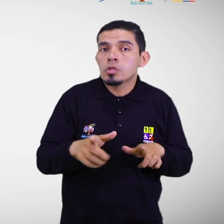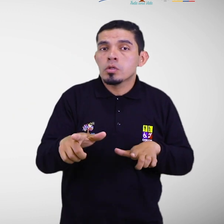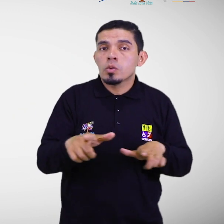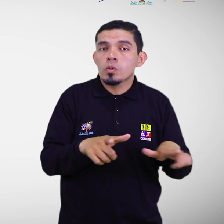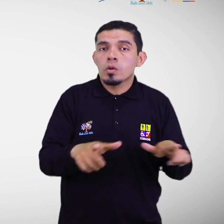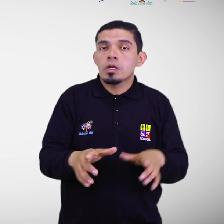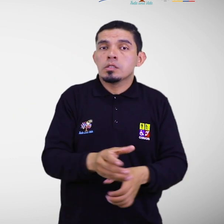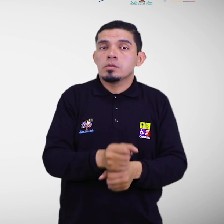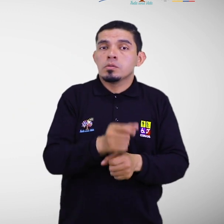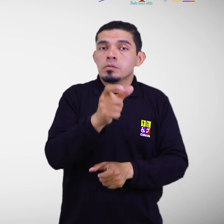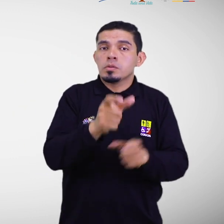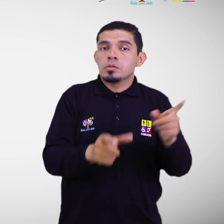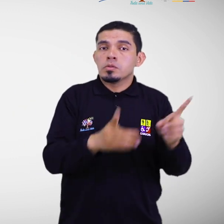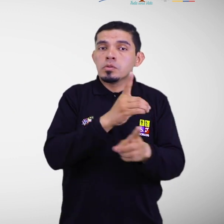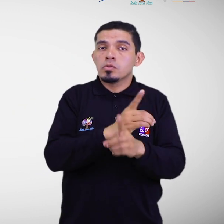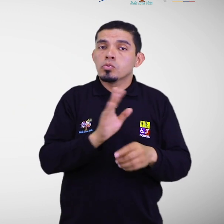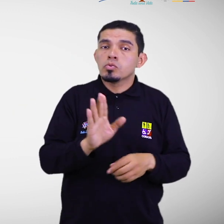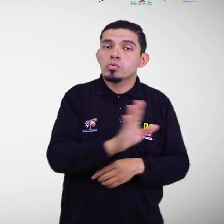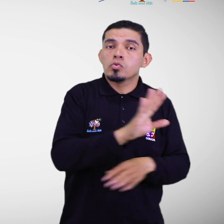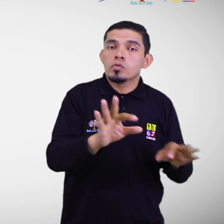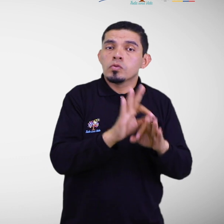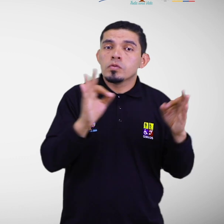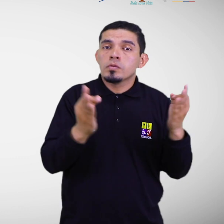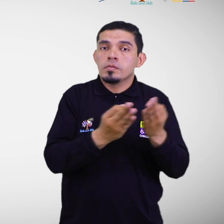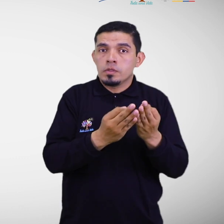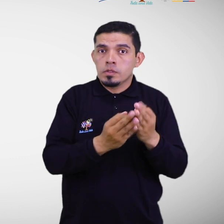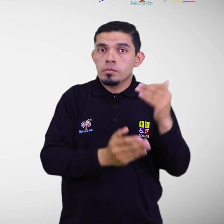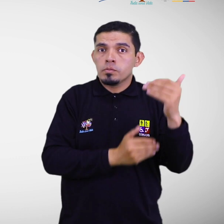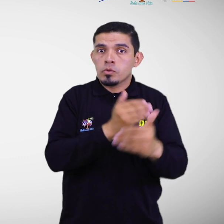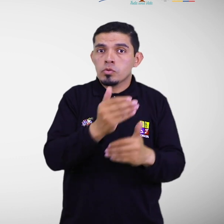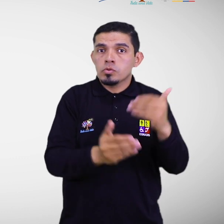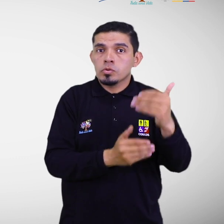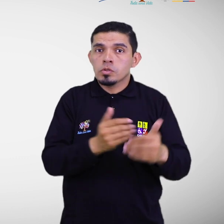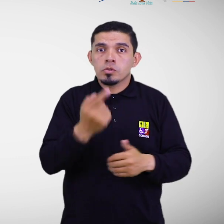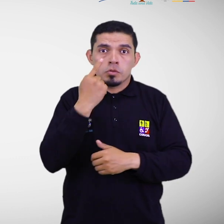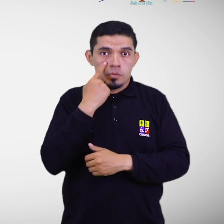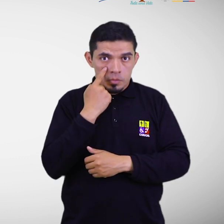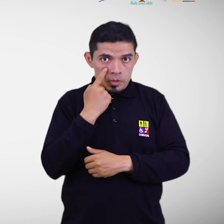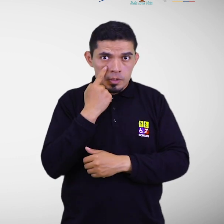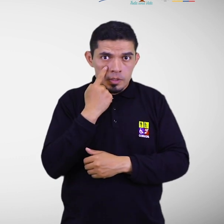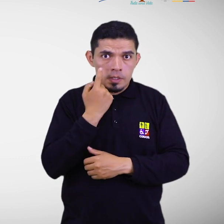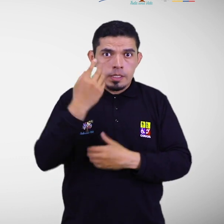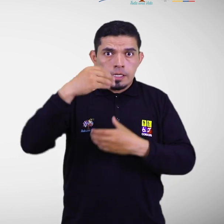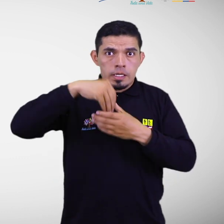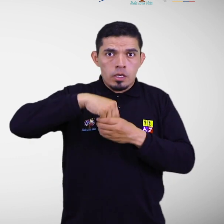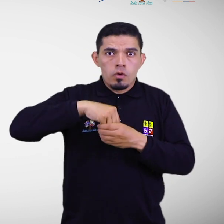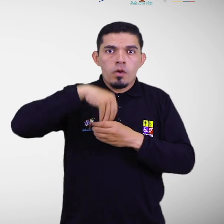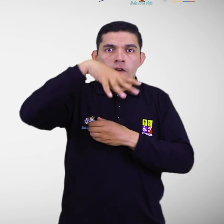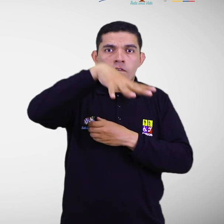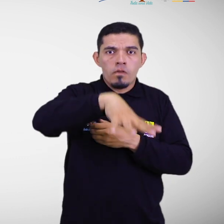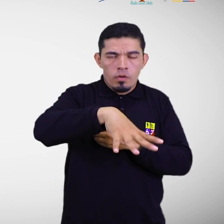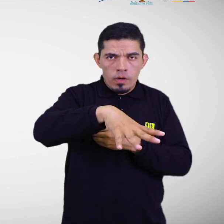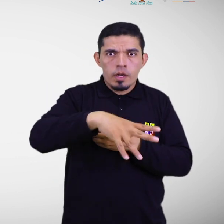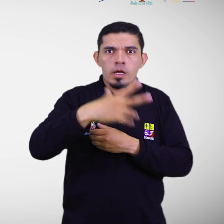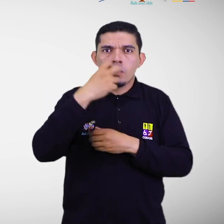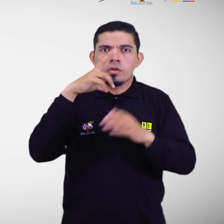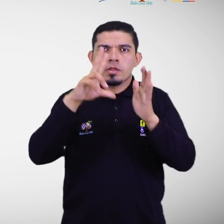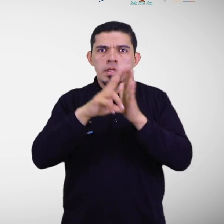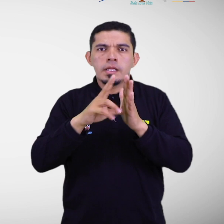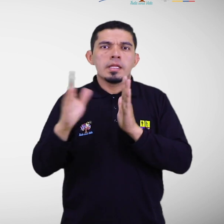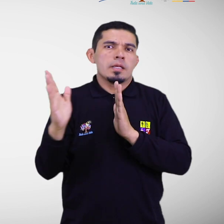personas con discapacidad y su familia en los procedimientos operativos hacia y dentro de los alojamientos temporales.